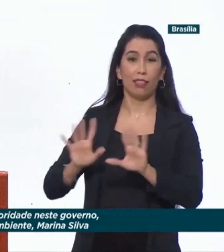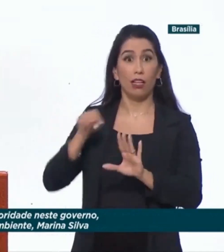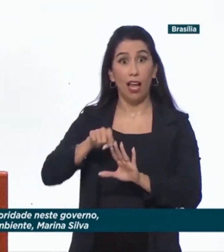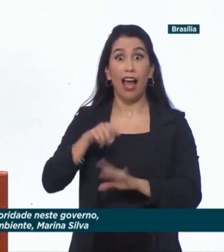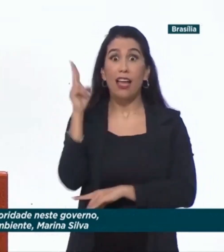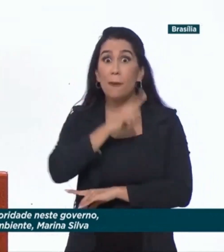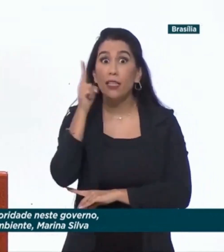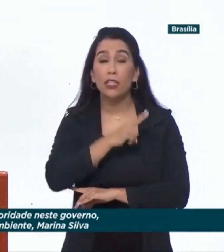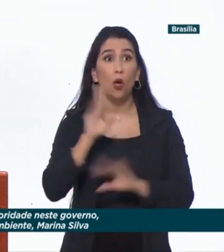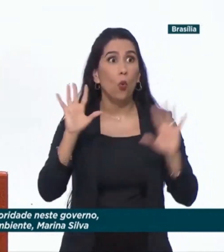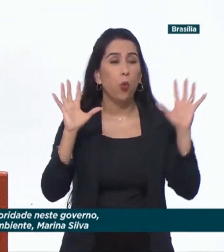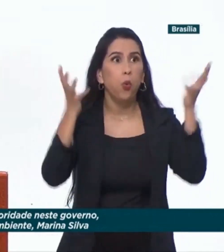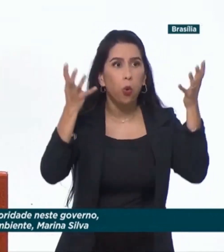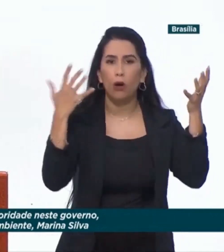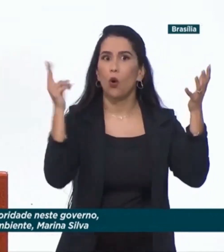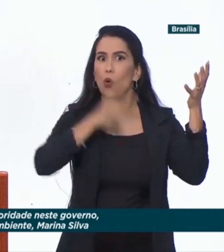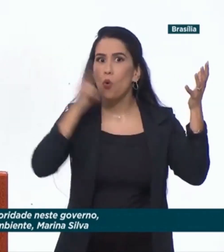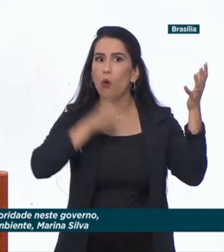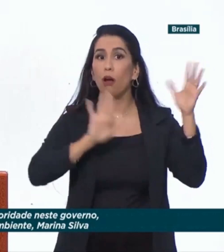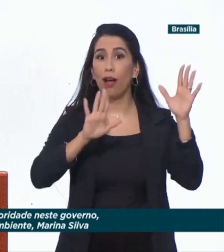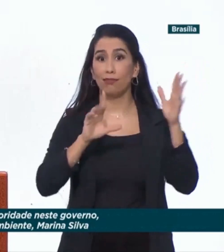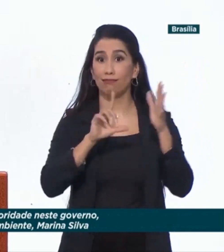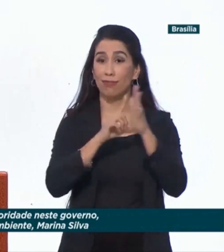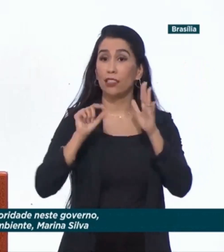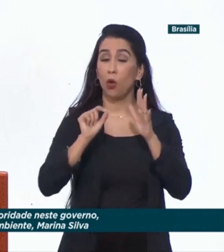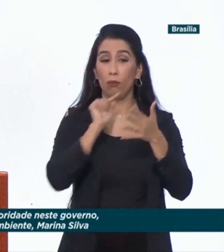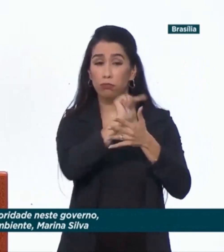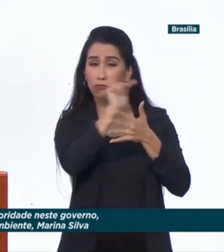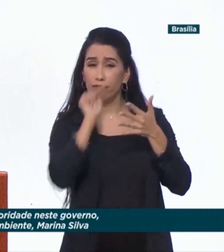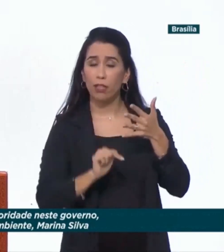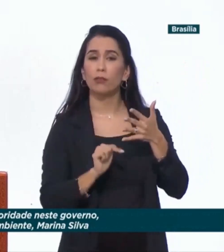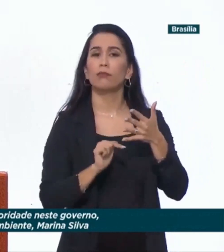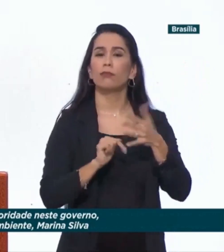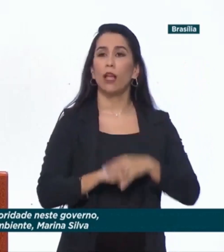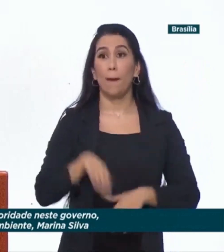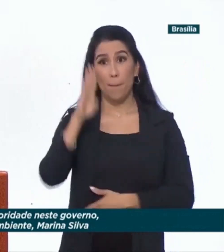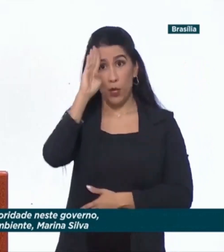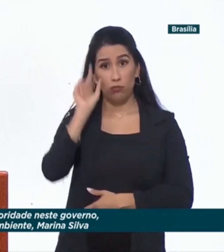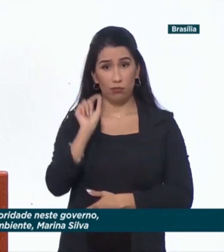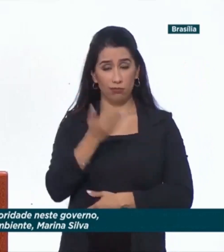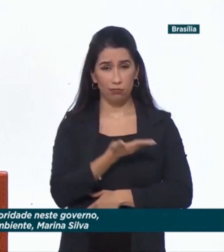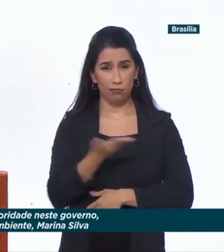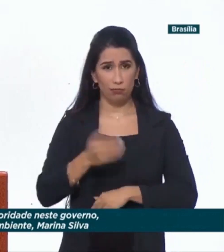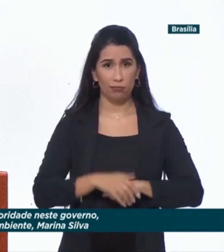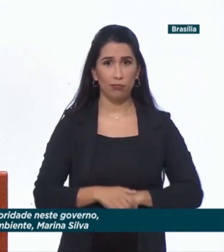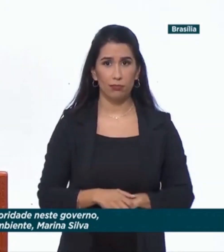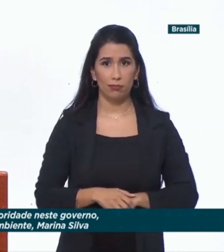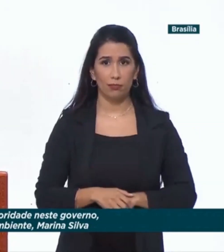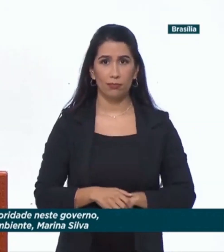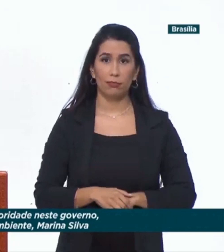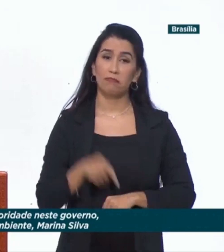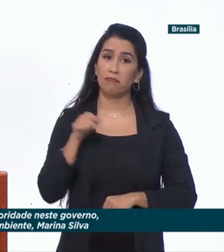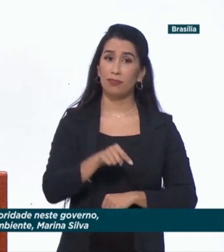emergência climática se impõe. Queremos destacar a devida prioridade daquele que